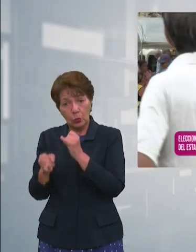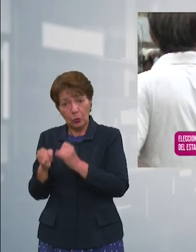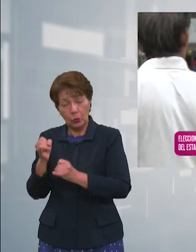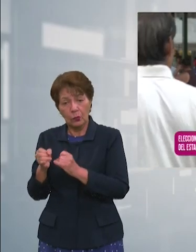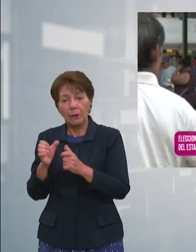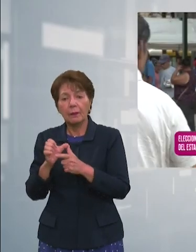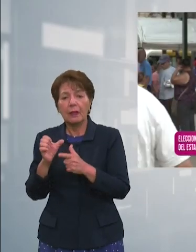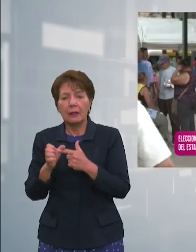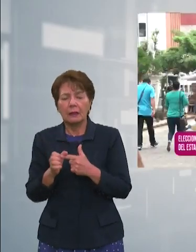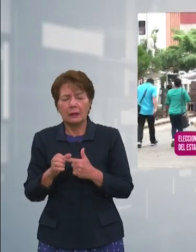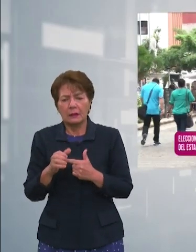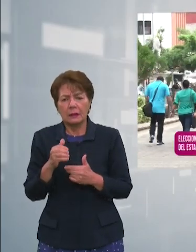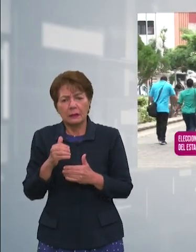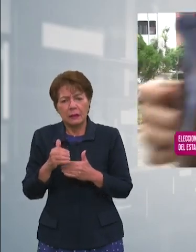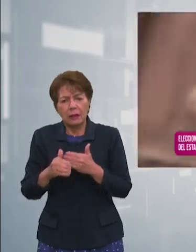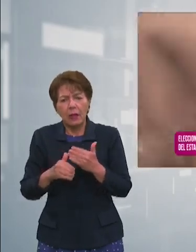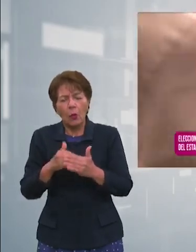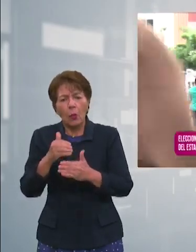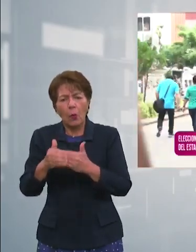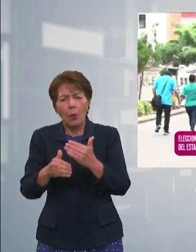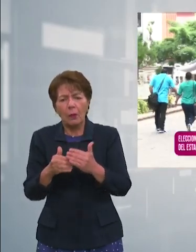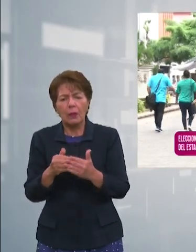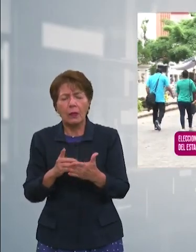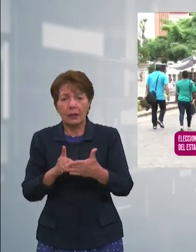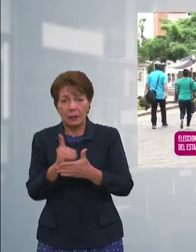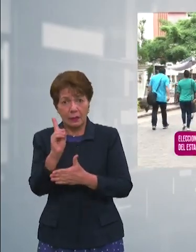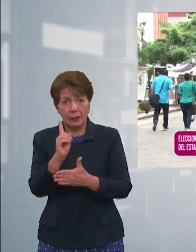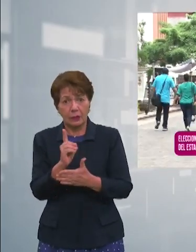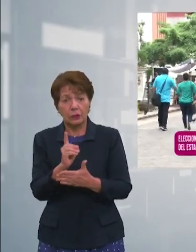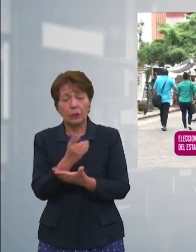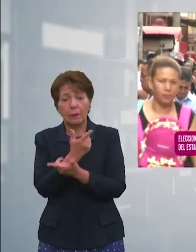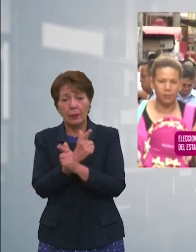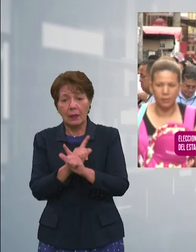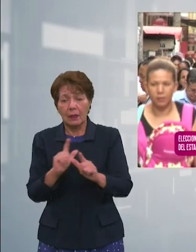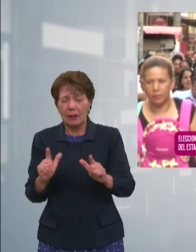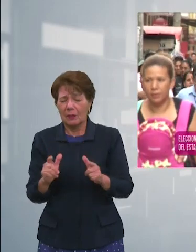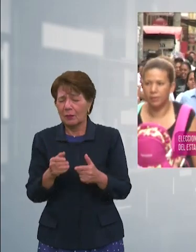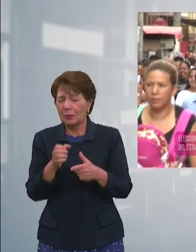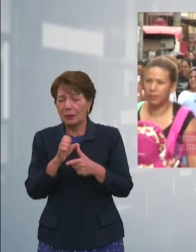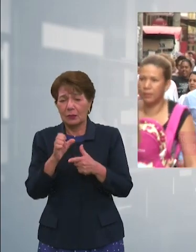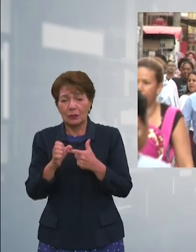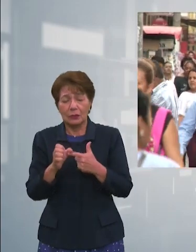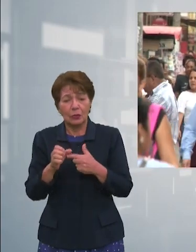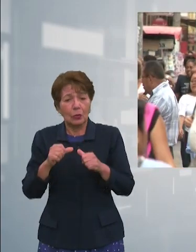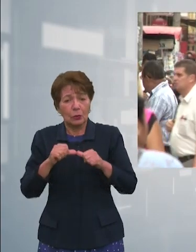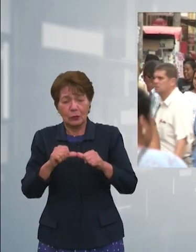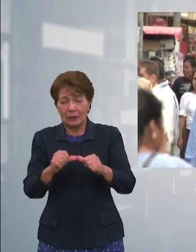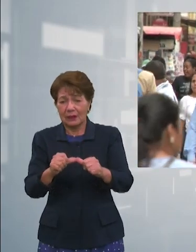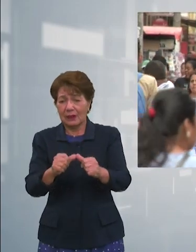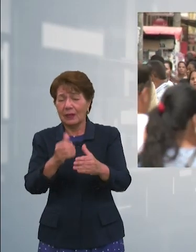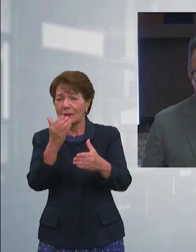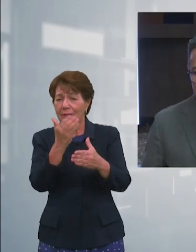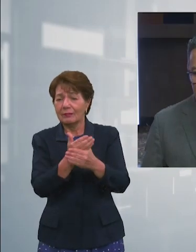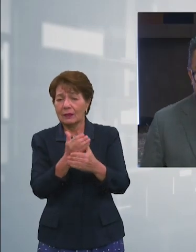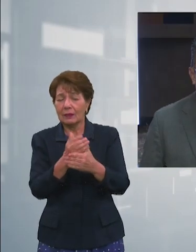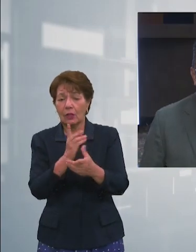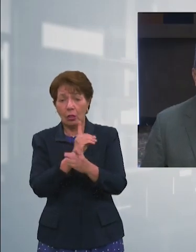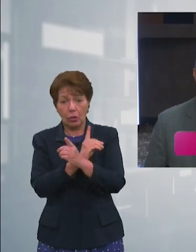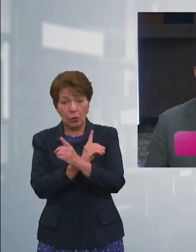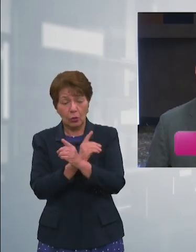alarmante en derechos y libertades con una escalada de ataques contra defensores y sociedad civil. Construir